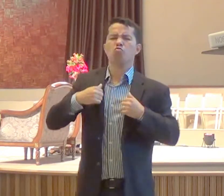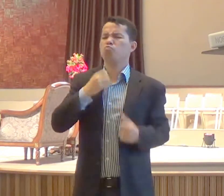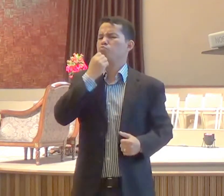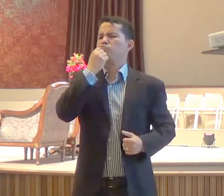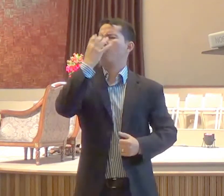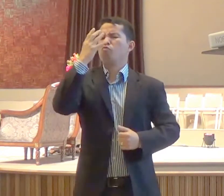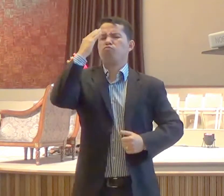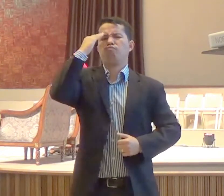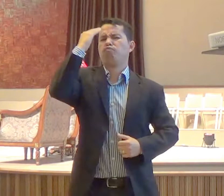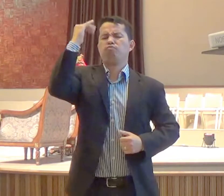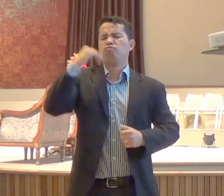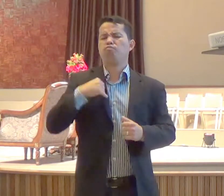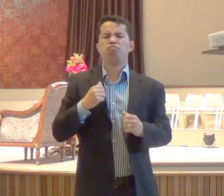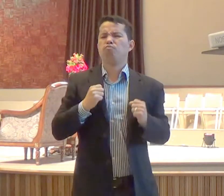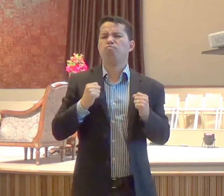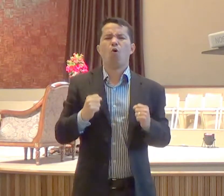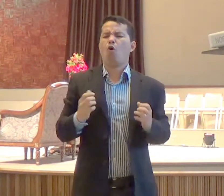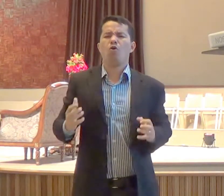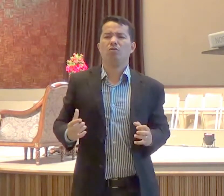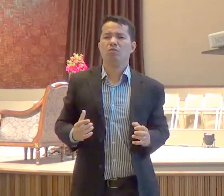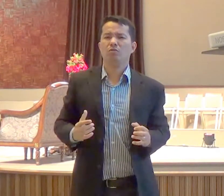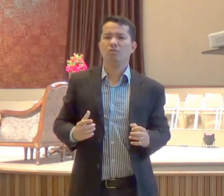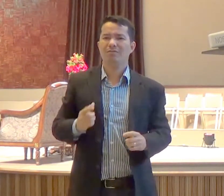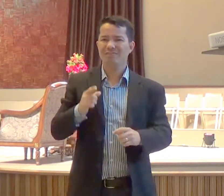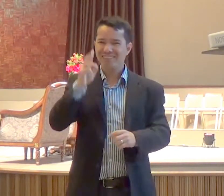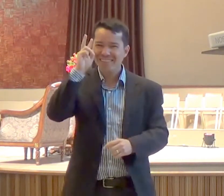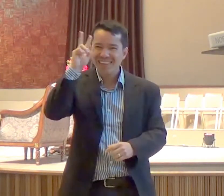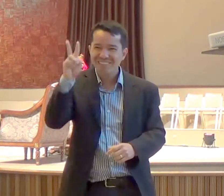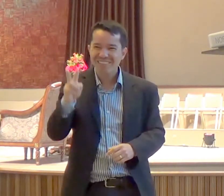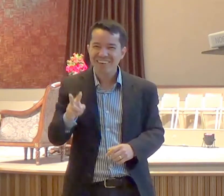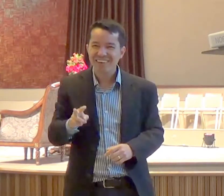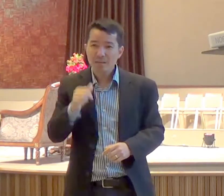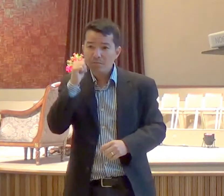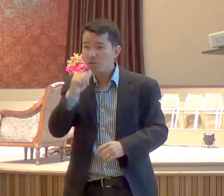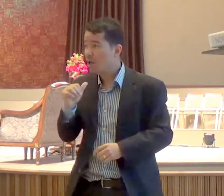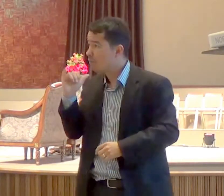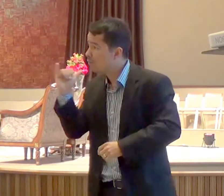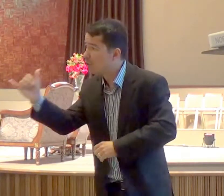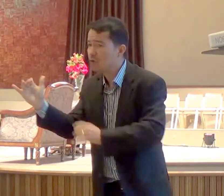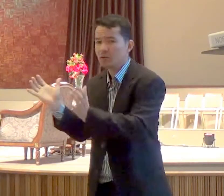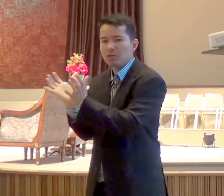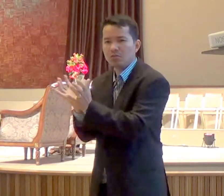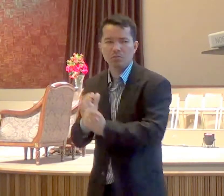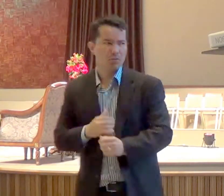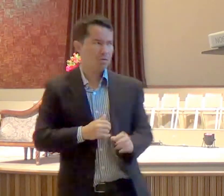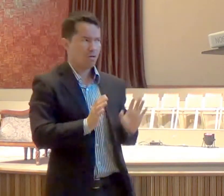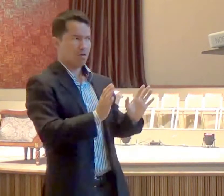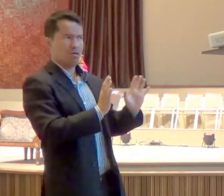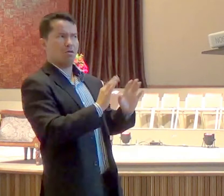Madalena o que você viu não é verdade, discípulos o que vocês viram, não é verdade, a verdade está em mim, será?